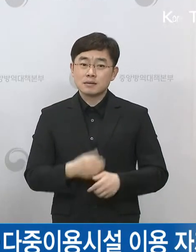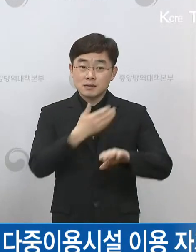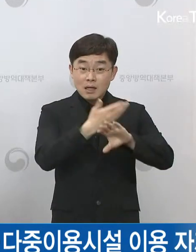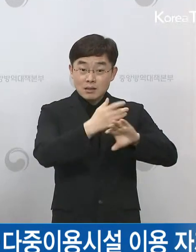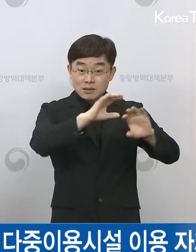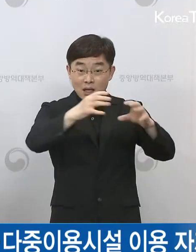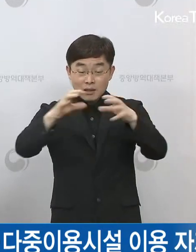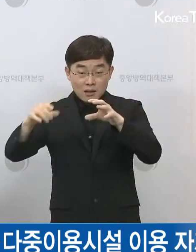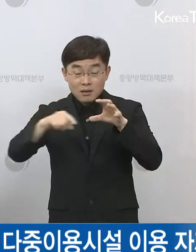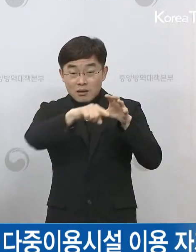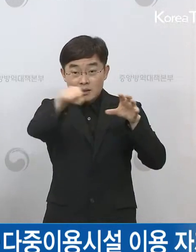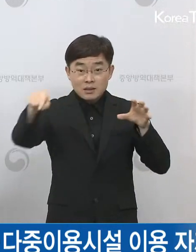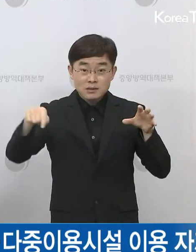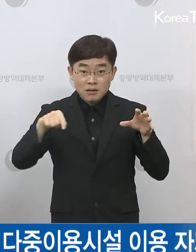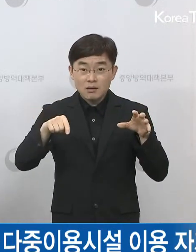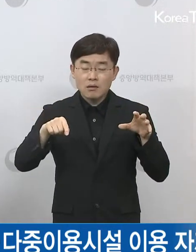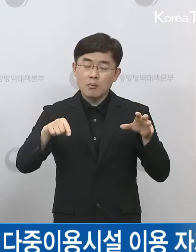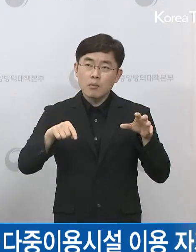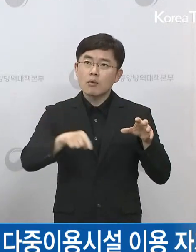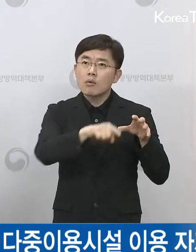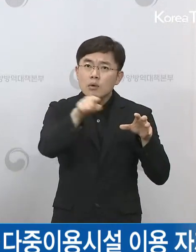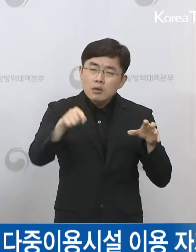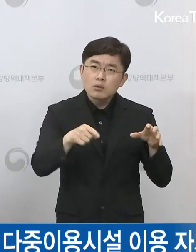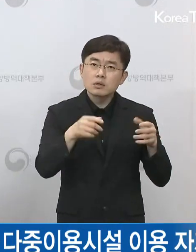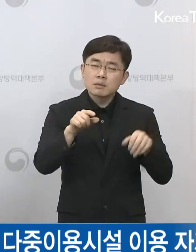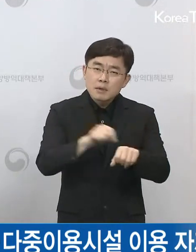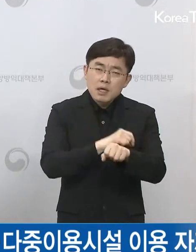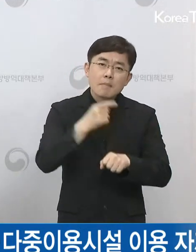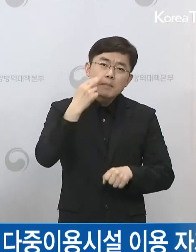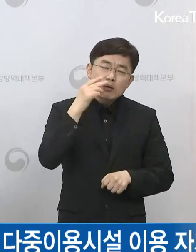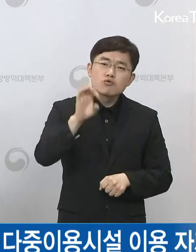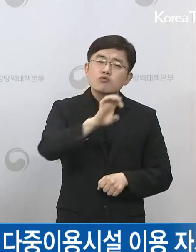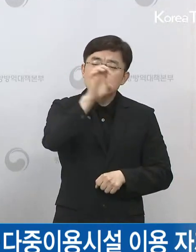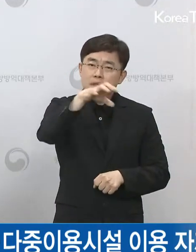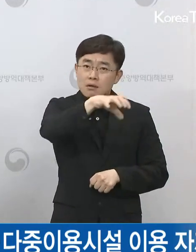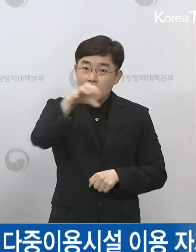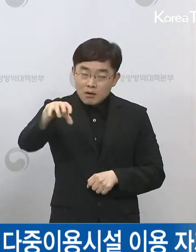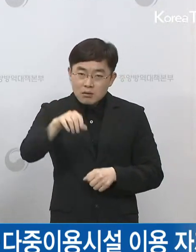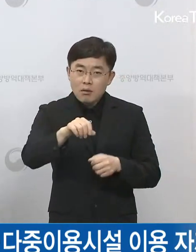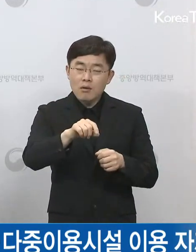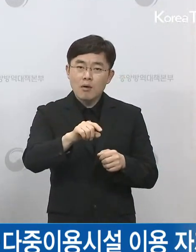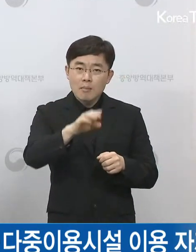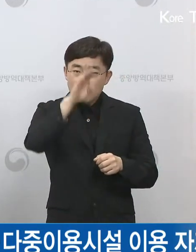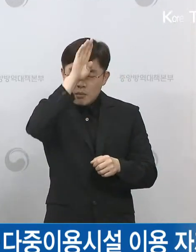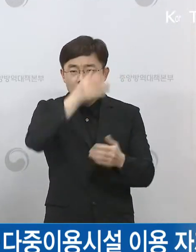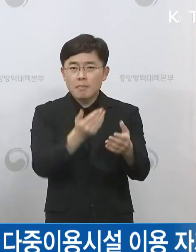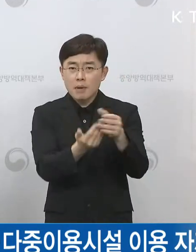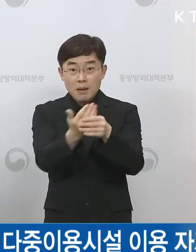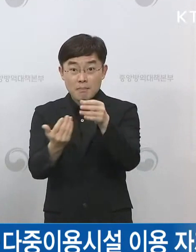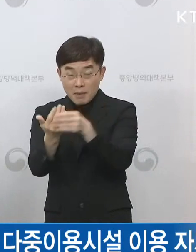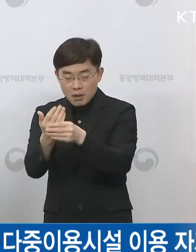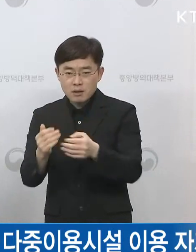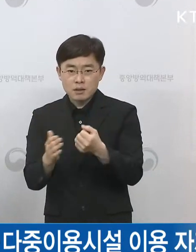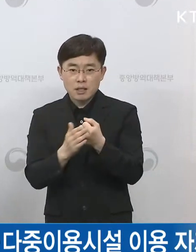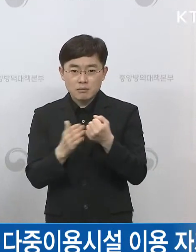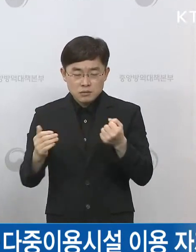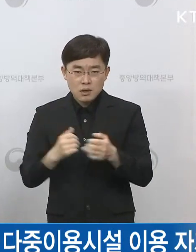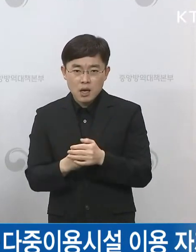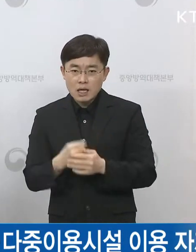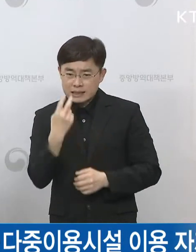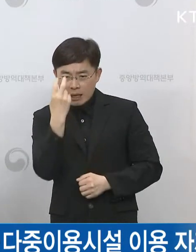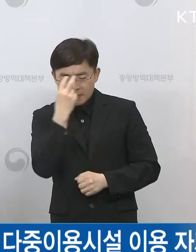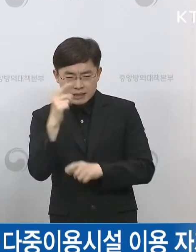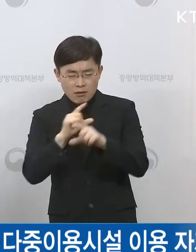WHO의 권고와 또는 미국, 유럽 등의 발생에 따라서 각 국가별로 감시 체계를 강화하고 있기